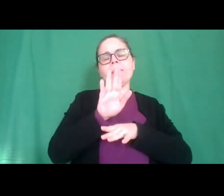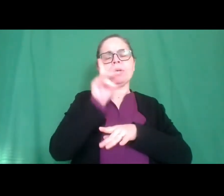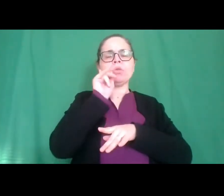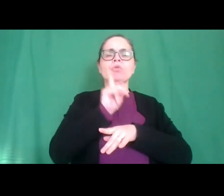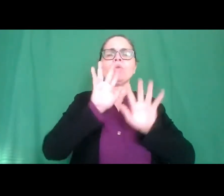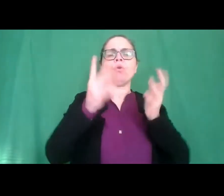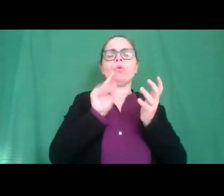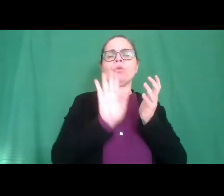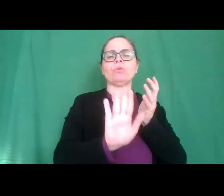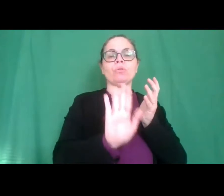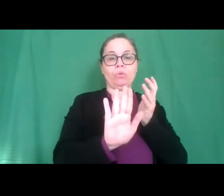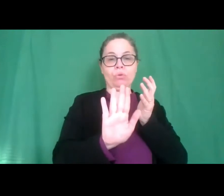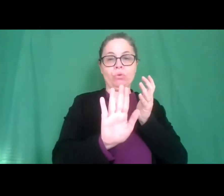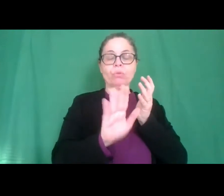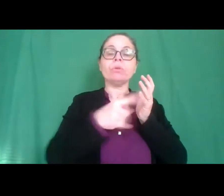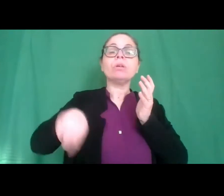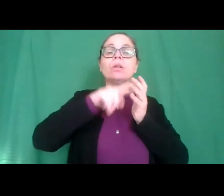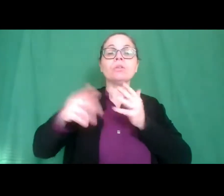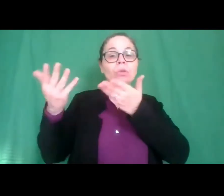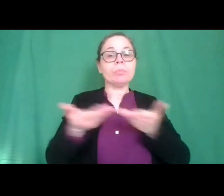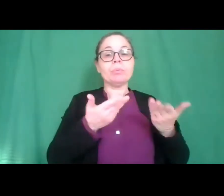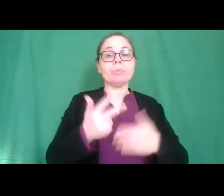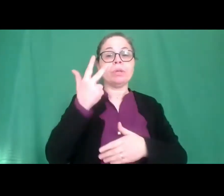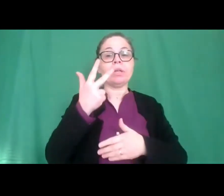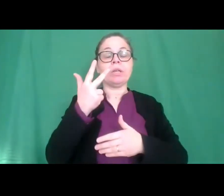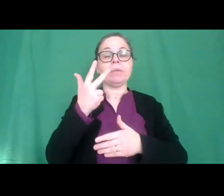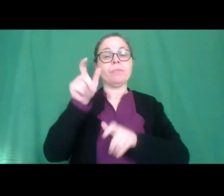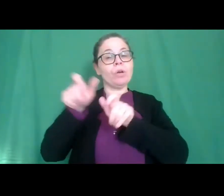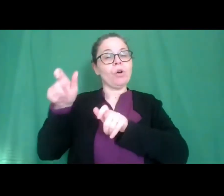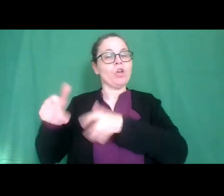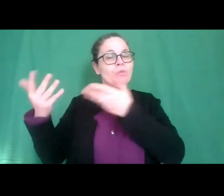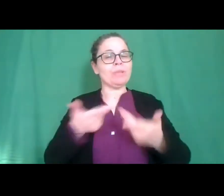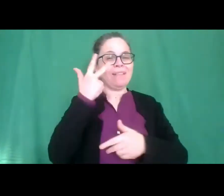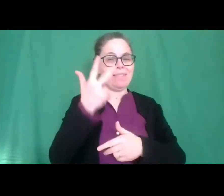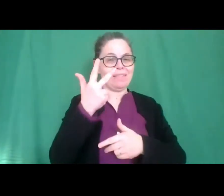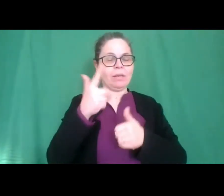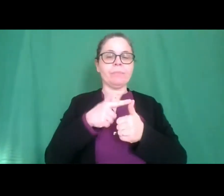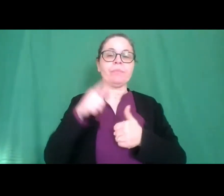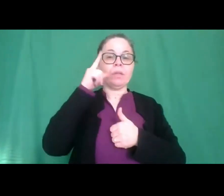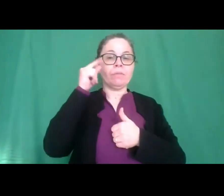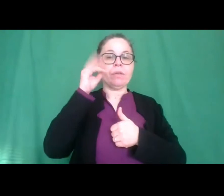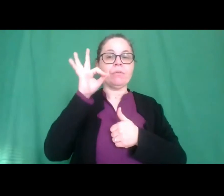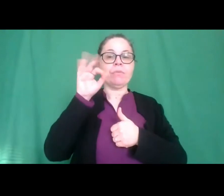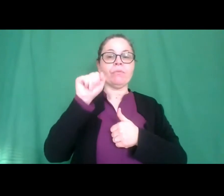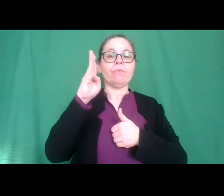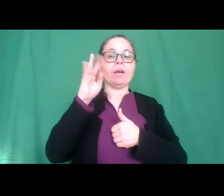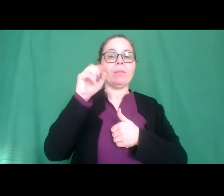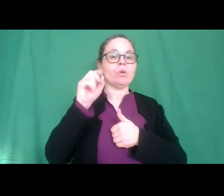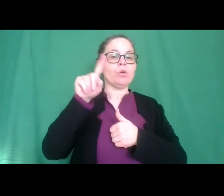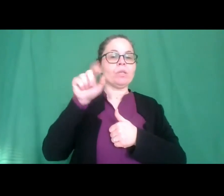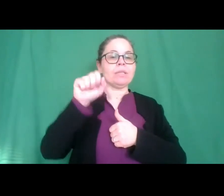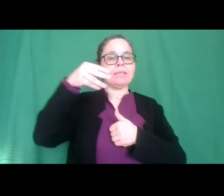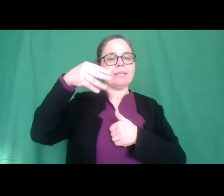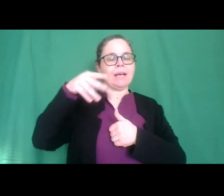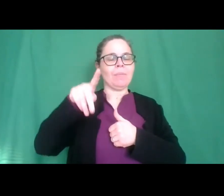abbiamo invitato tre graditissimi ospiti fabio zamparo walter di